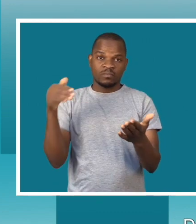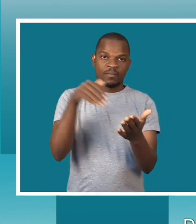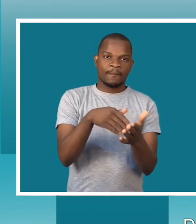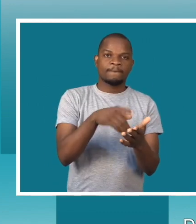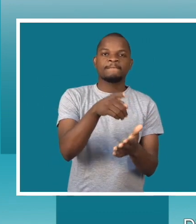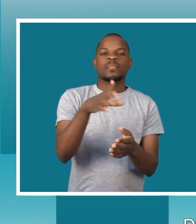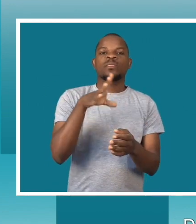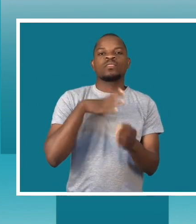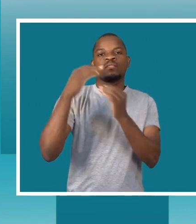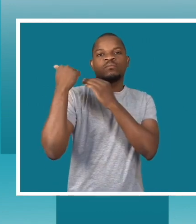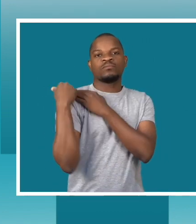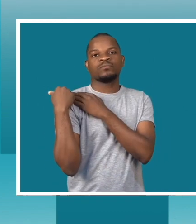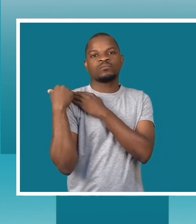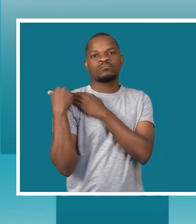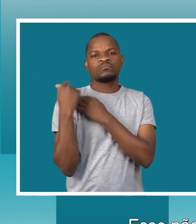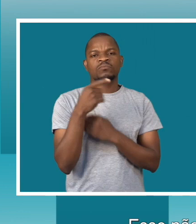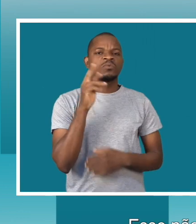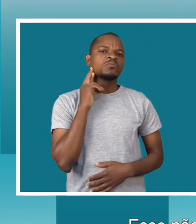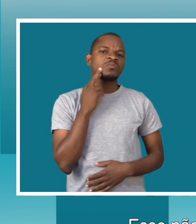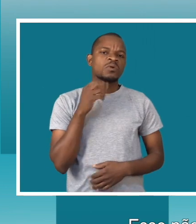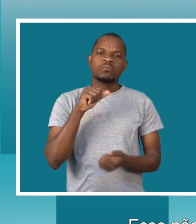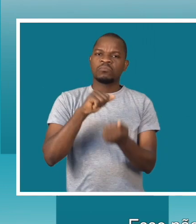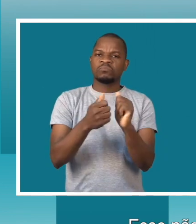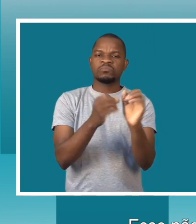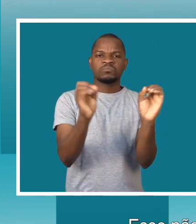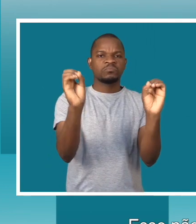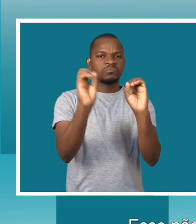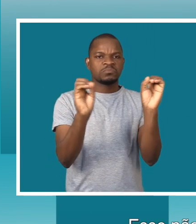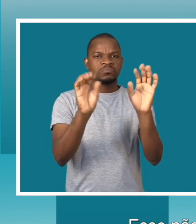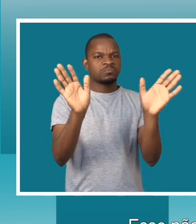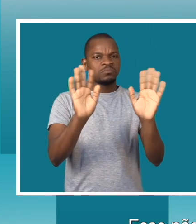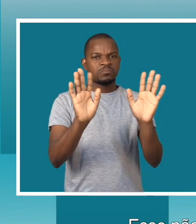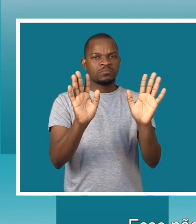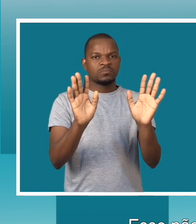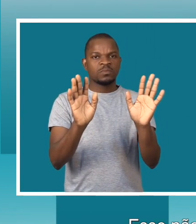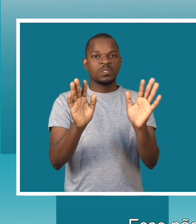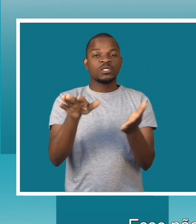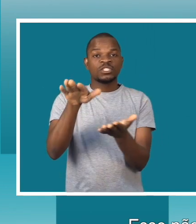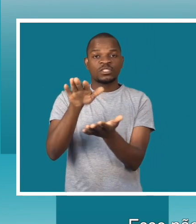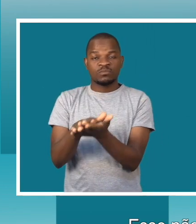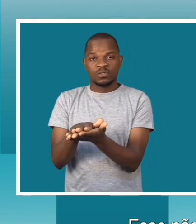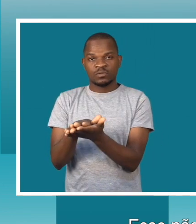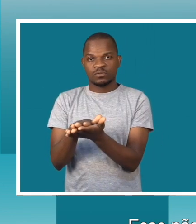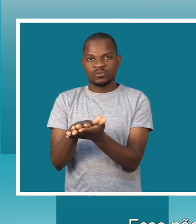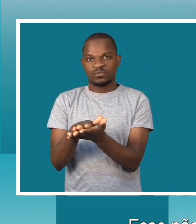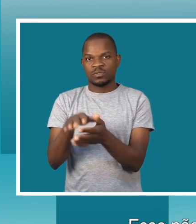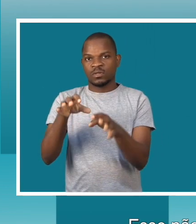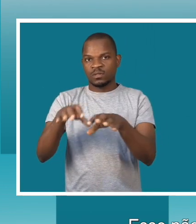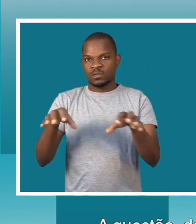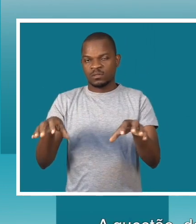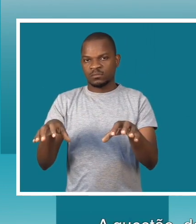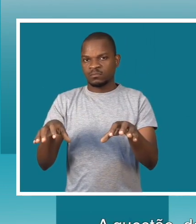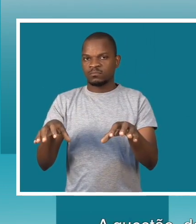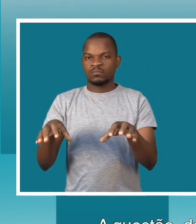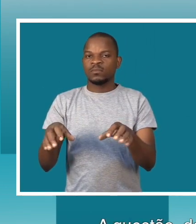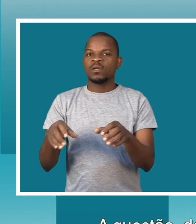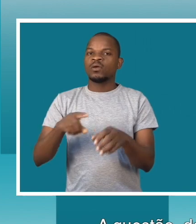Chegar lá as bancas têm dúvida. Esse não é o problema para nós, não é questão de disponibilidade de bancas. A questão é, de facto,